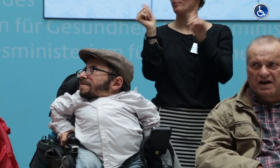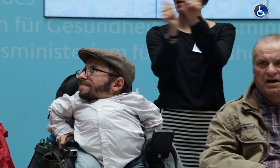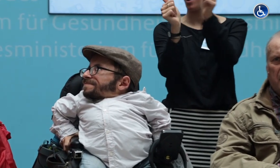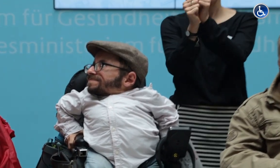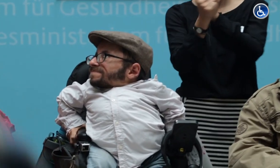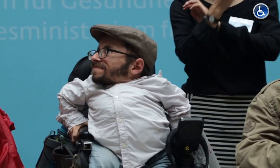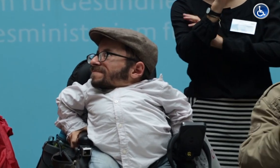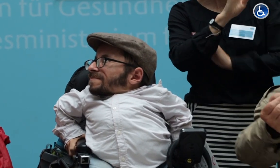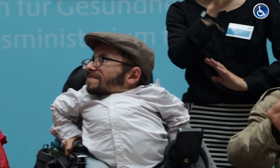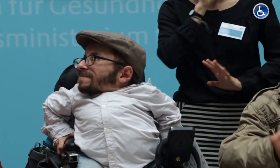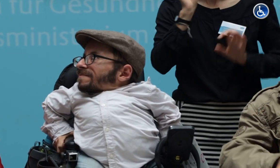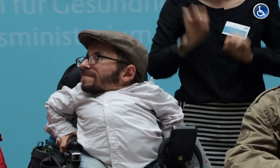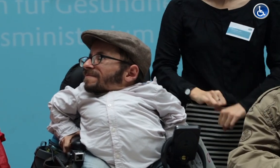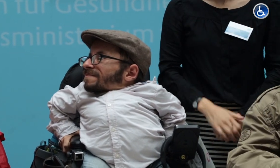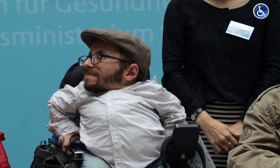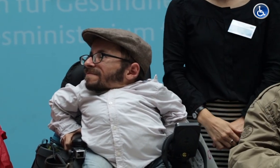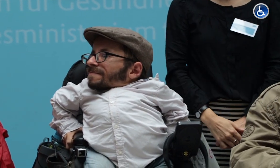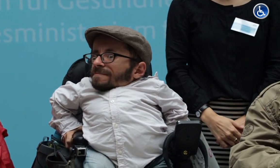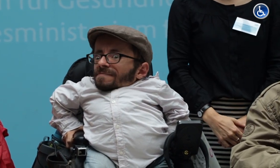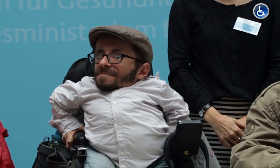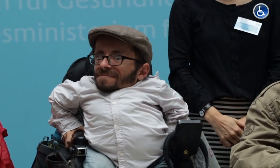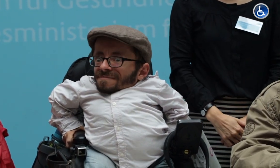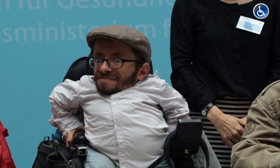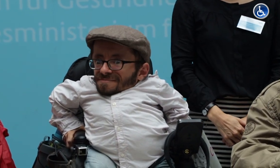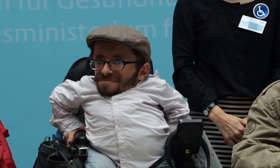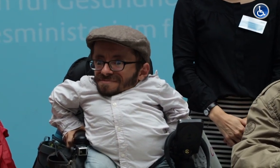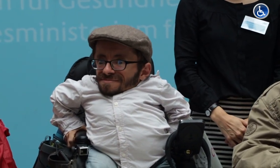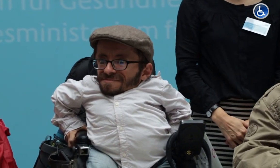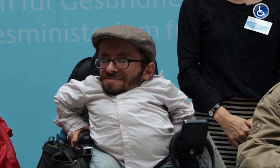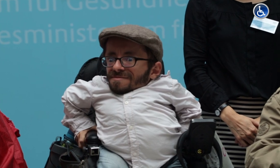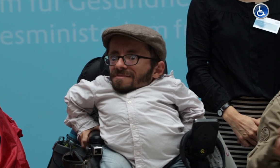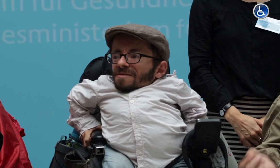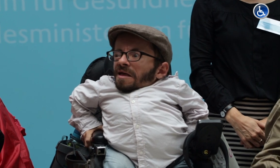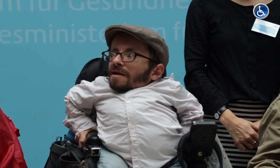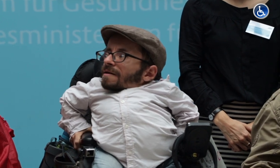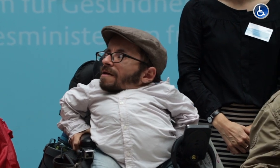Sehr was zu sagen. Bitte, so ein Pressraum, eine Diskussion.